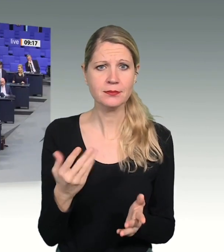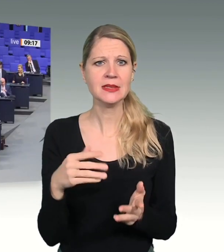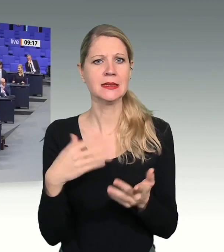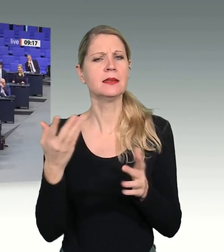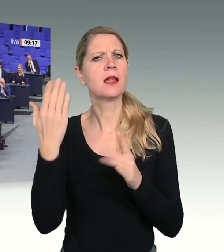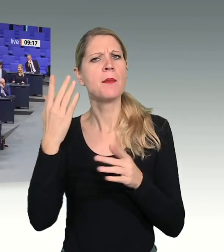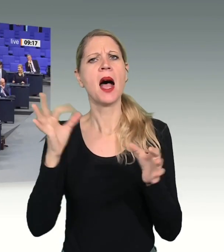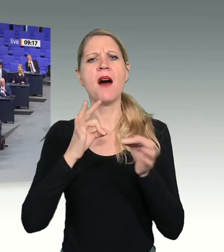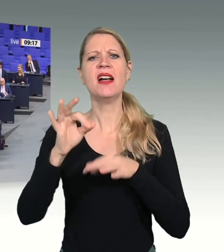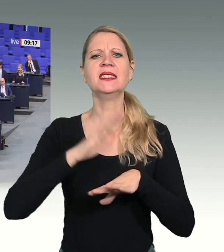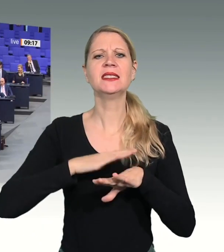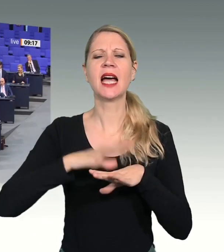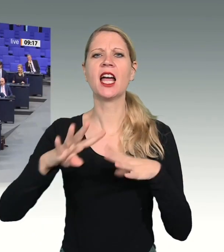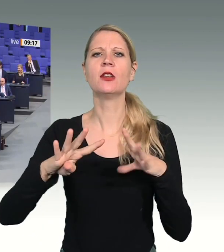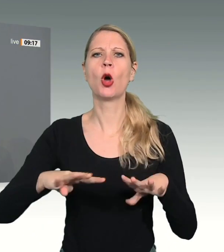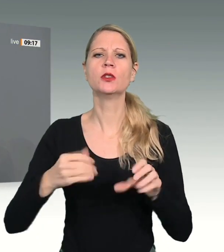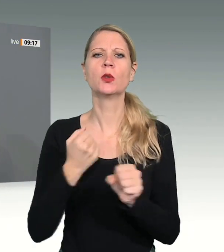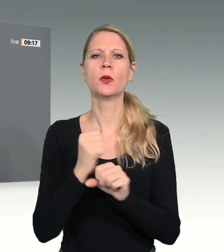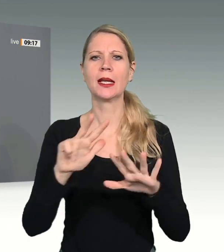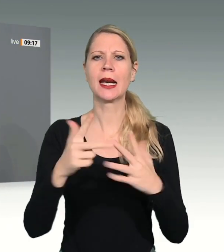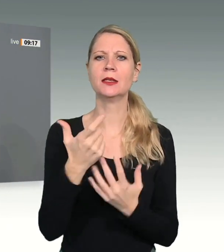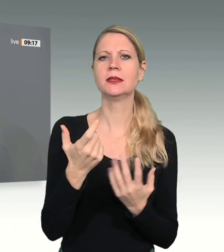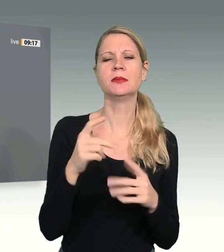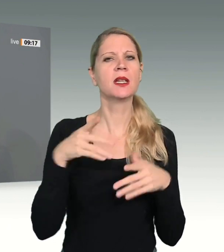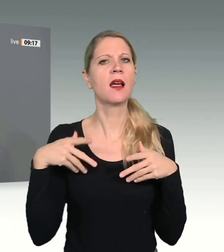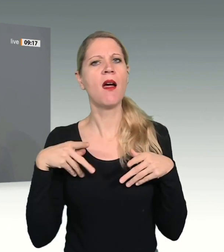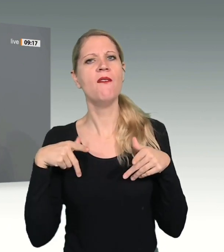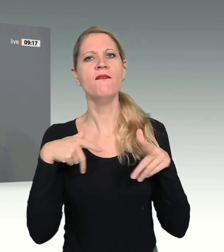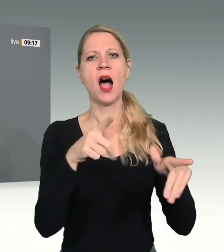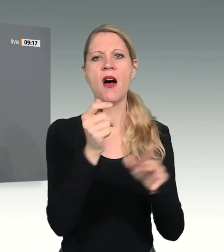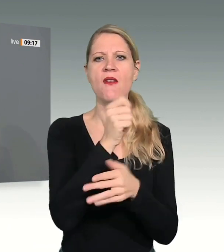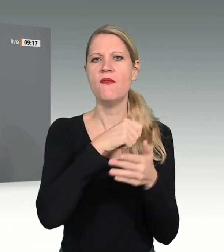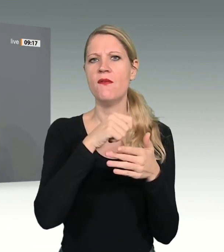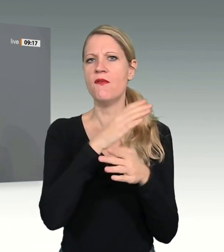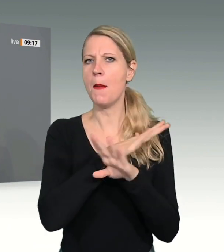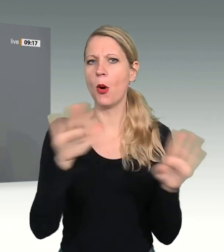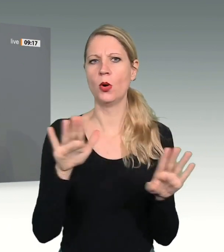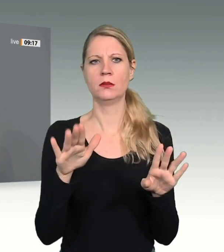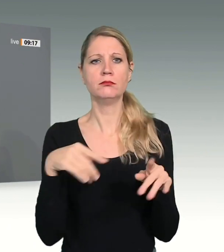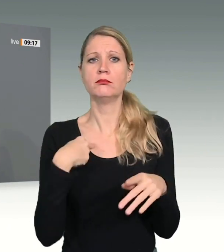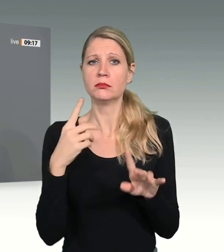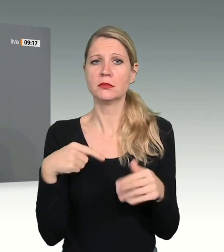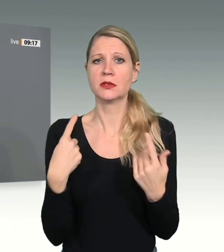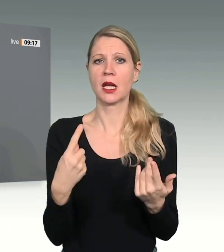Der Einspar beim Ölverbrauch war übrigens auch damals gering.